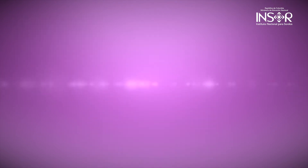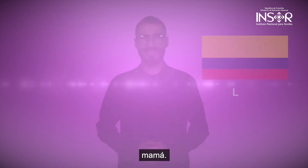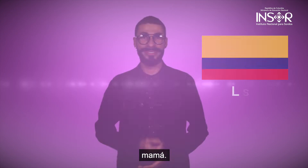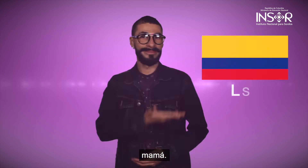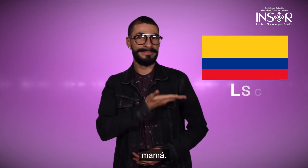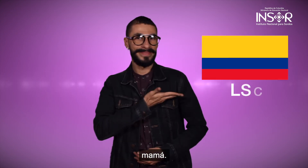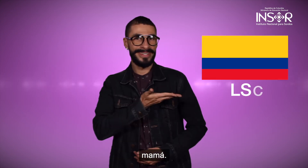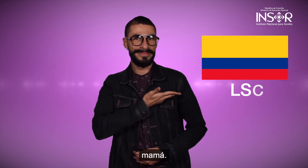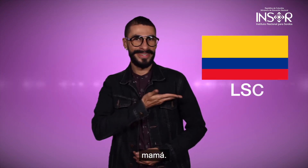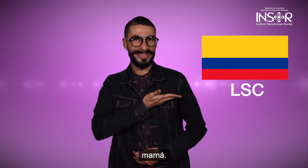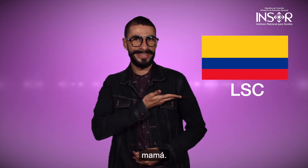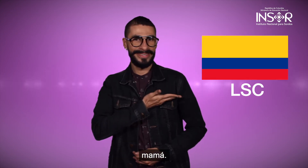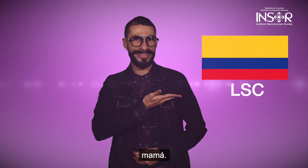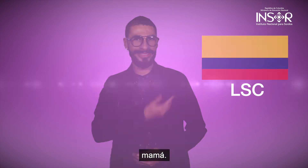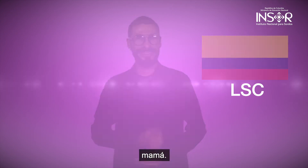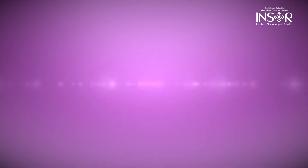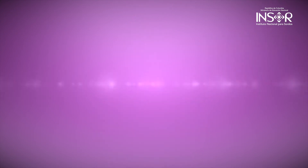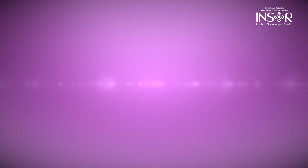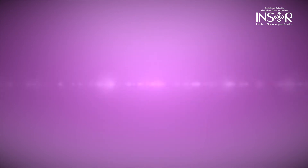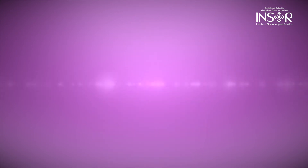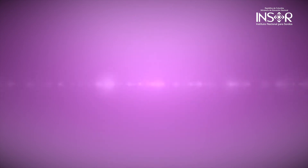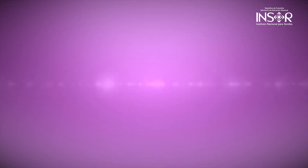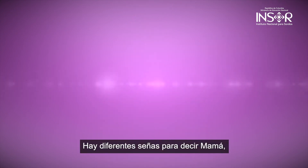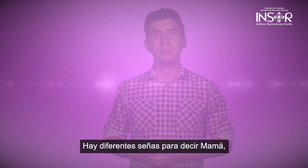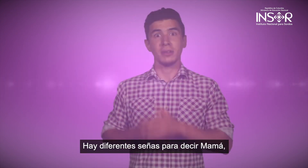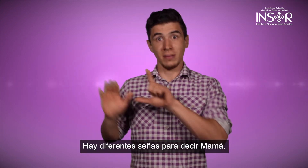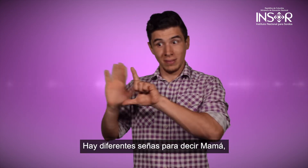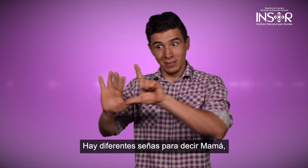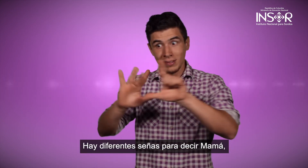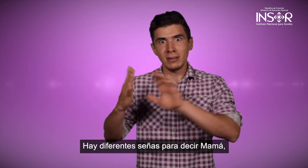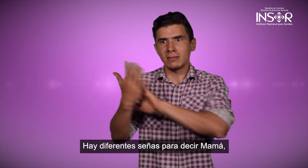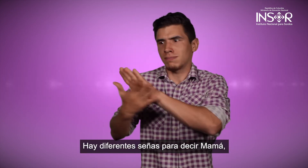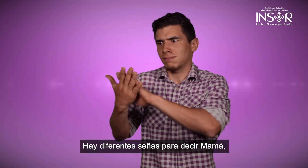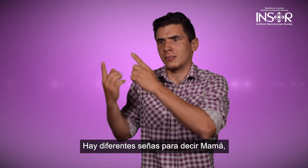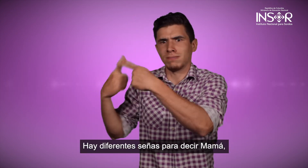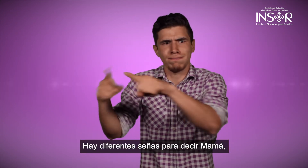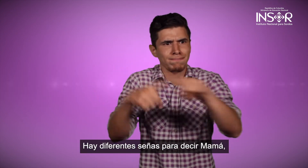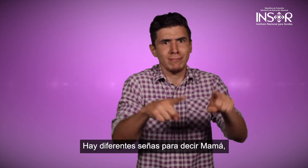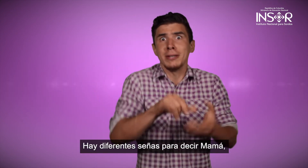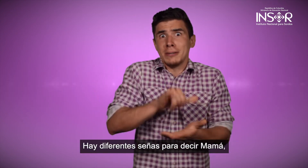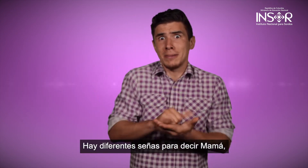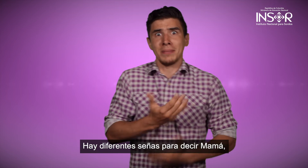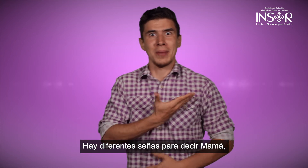Mamá Hay diferentes señas para decir mamá